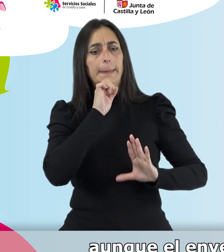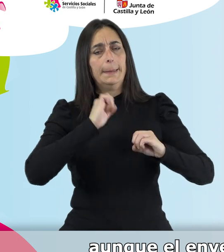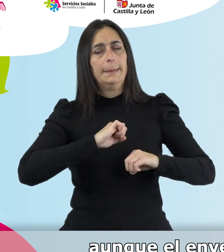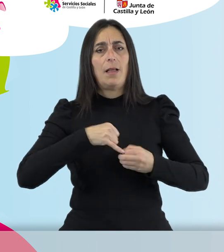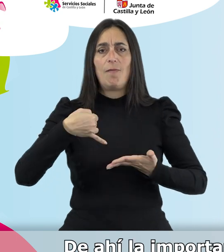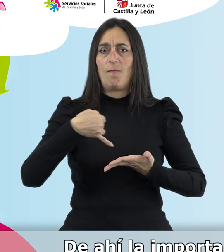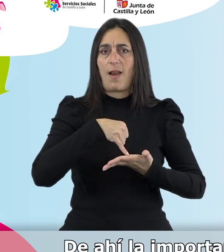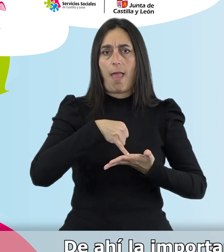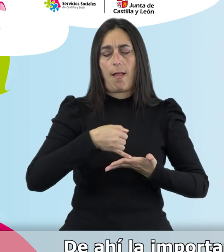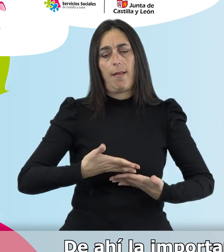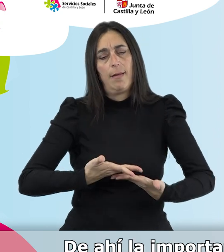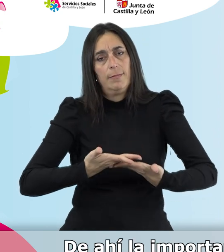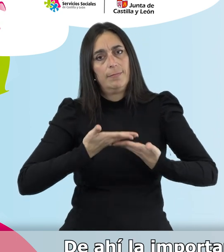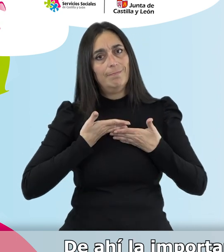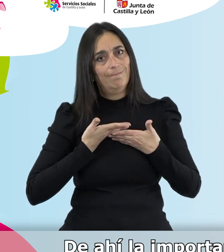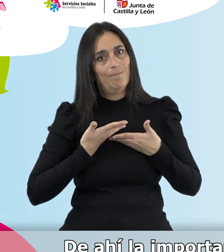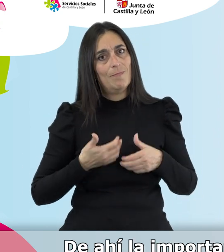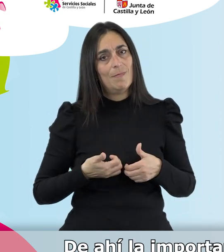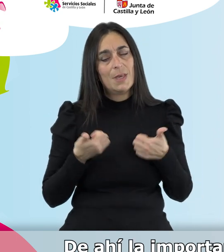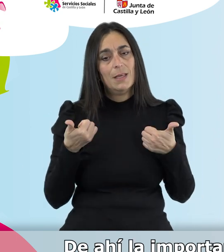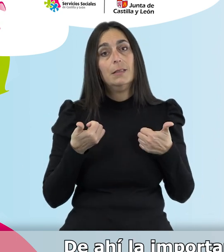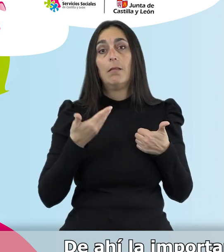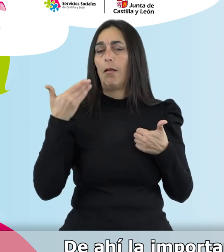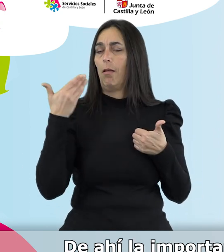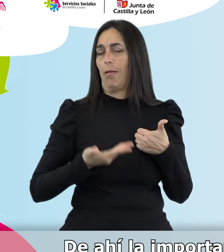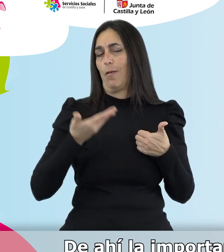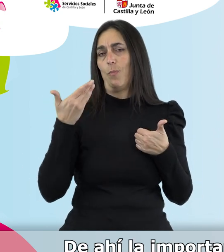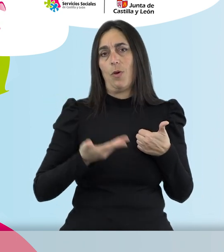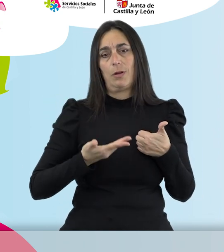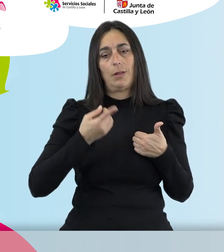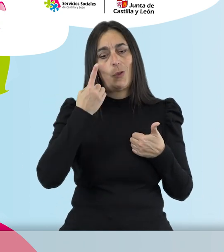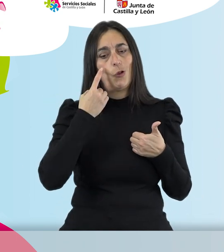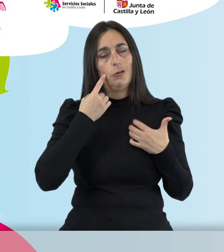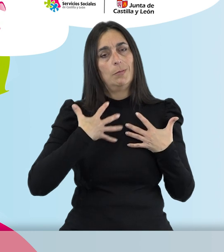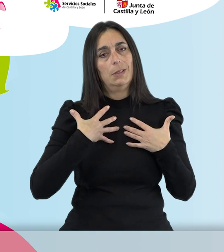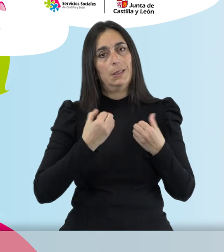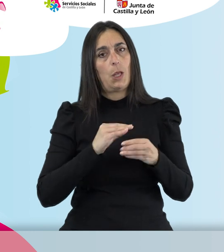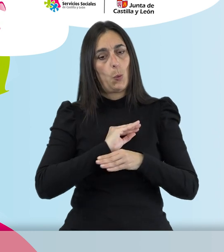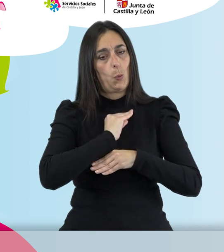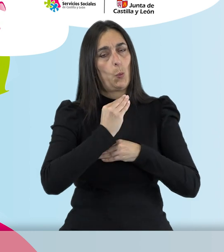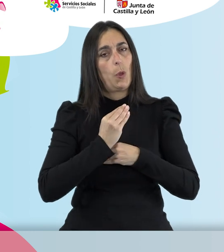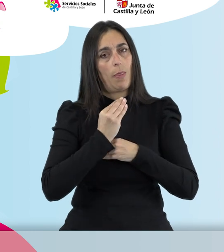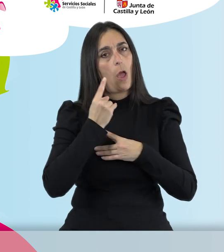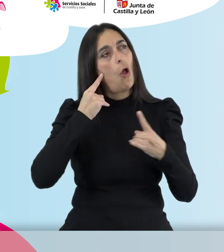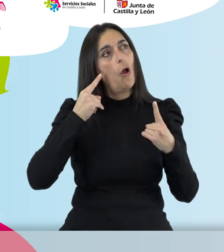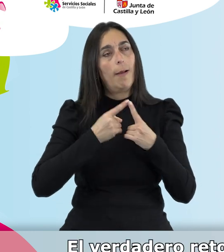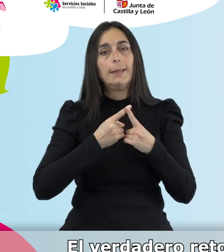más frágiles. De ahí la importancia de cuidar esos hábitos de vida saludable para mejorar nuestra calidad.